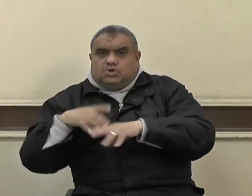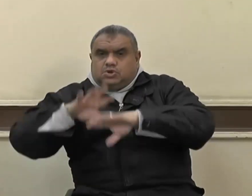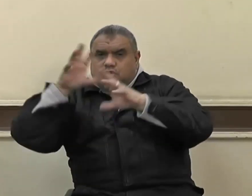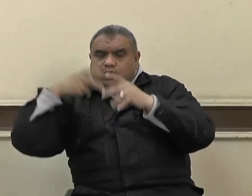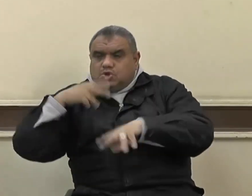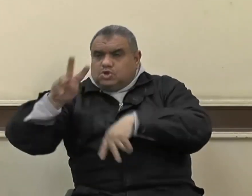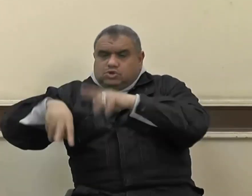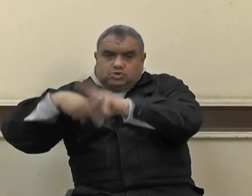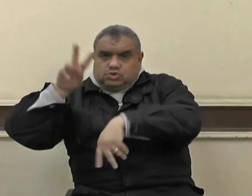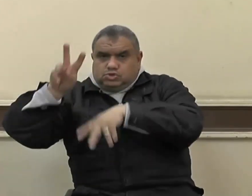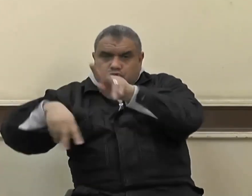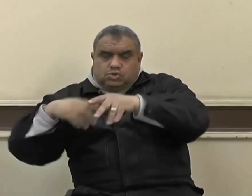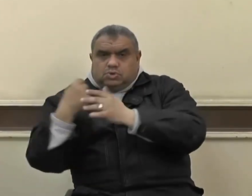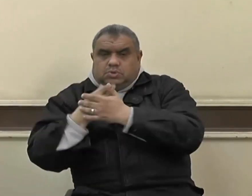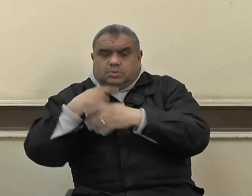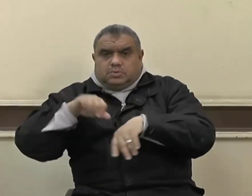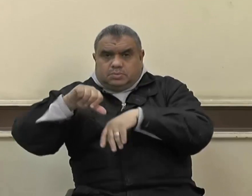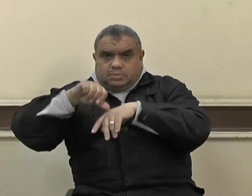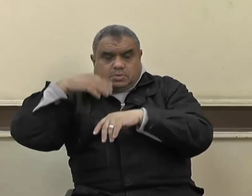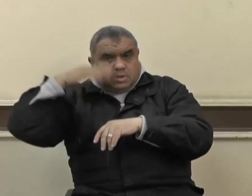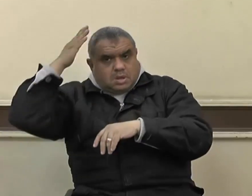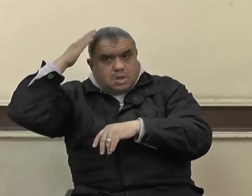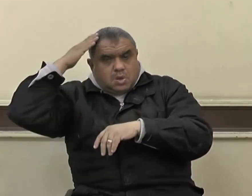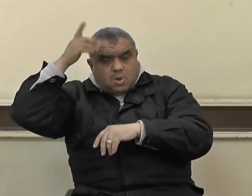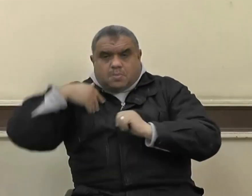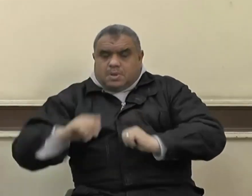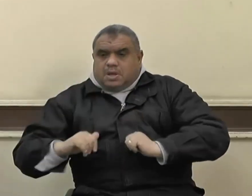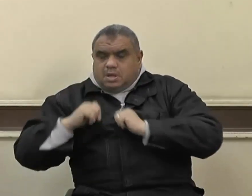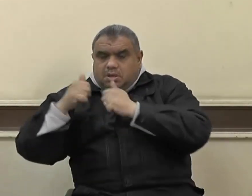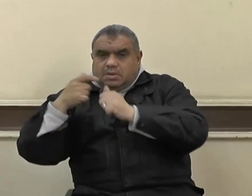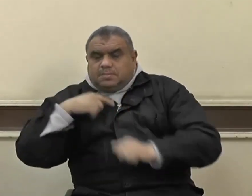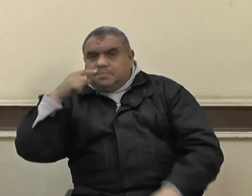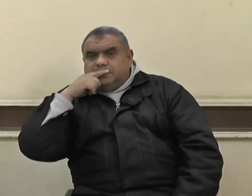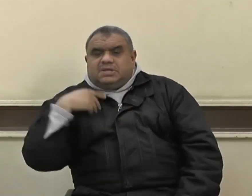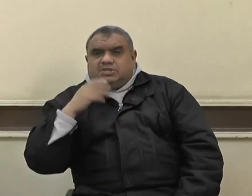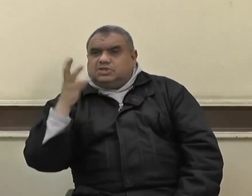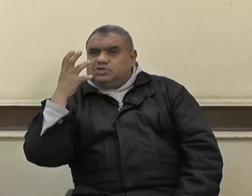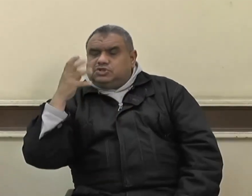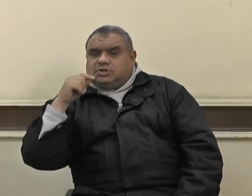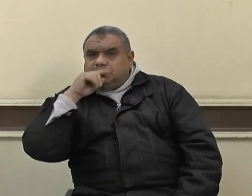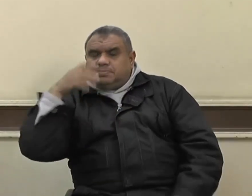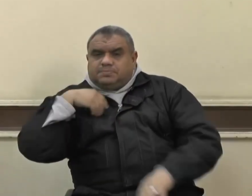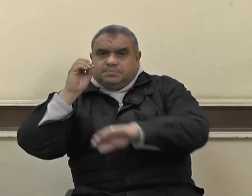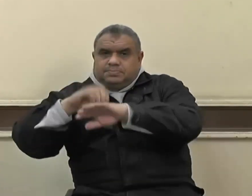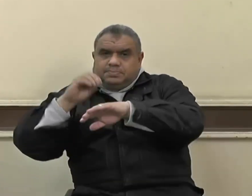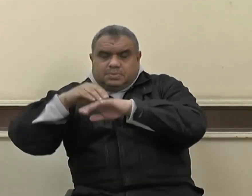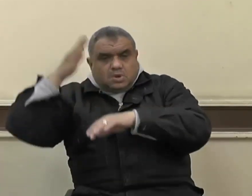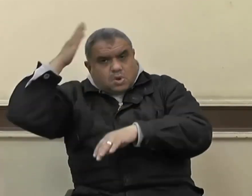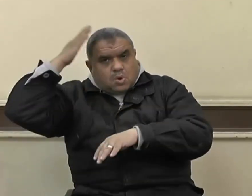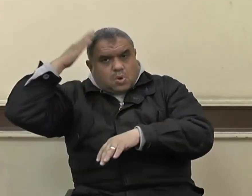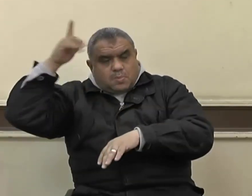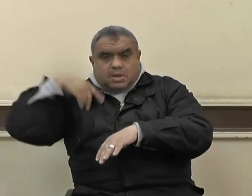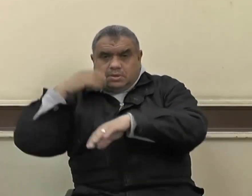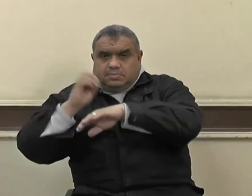لها قال عمر ثكلتك أمك والله إني لأرى أبا هذه وأخاها